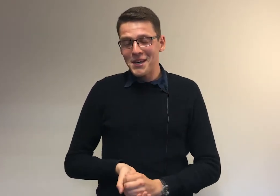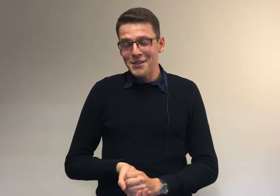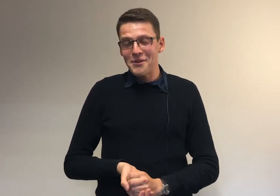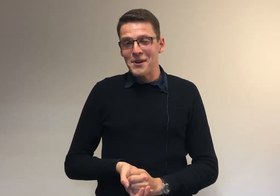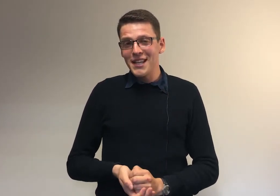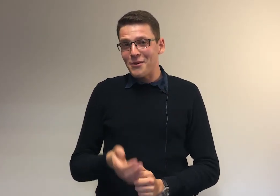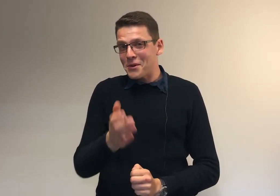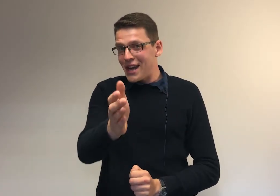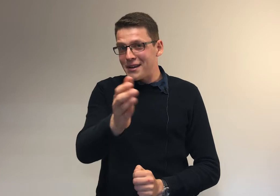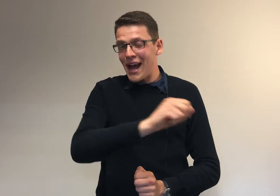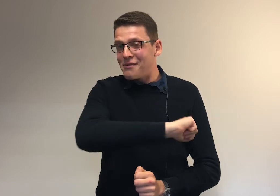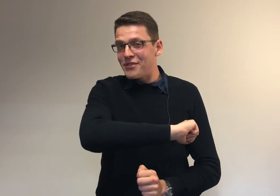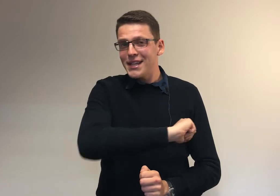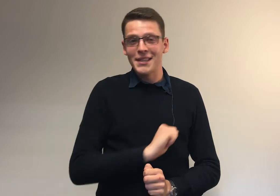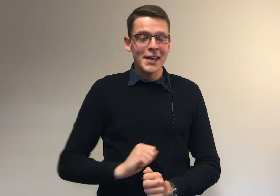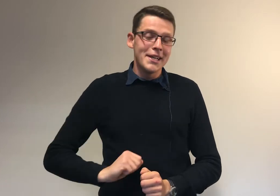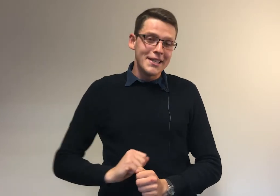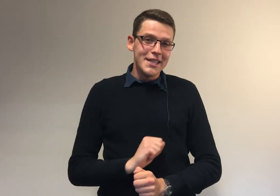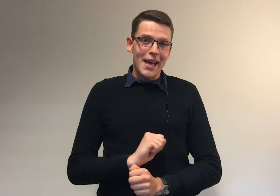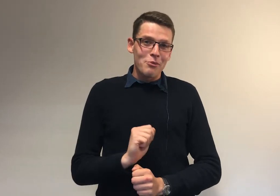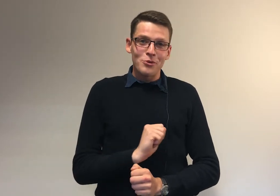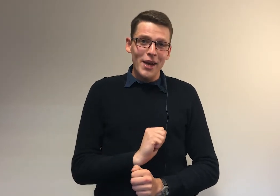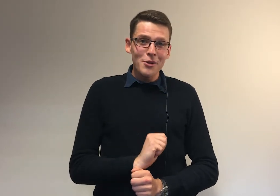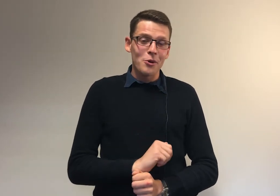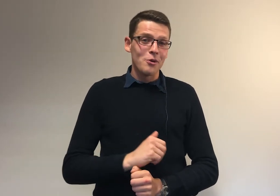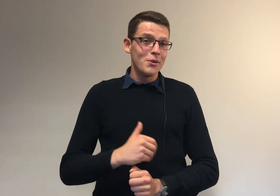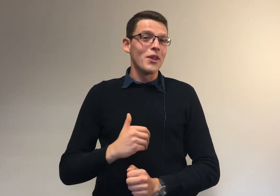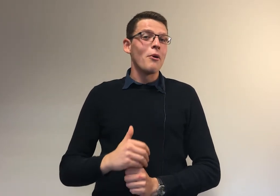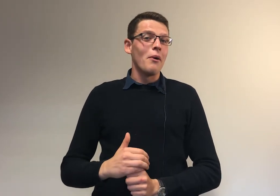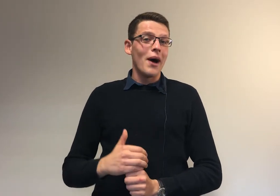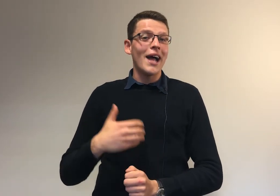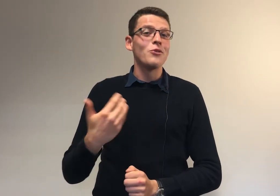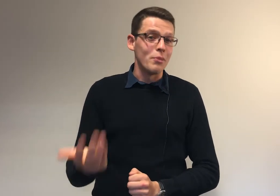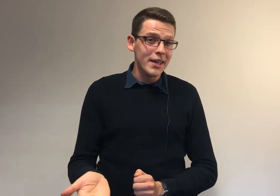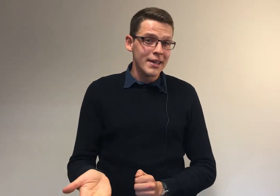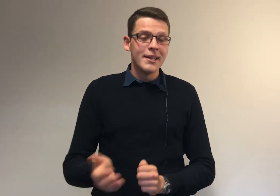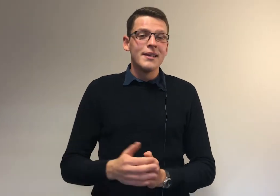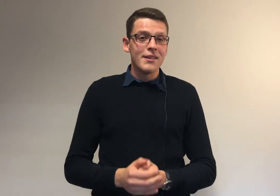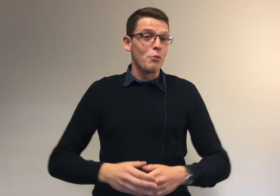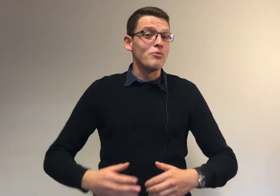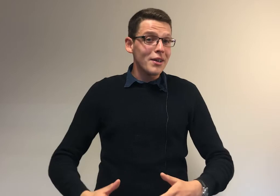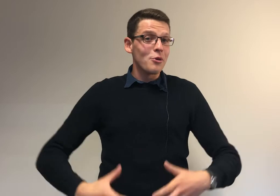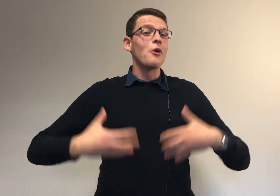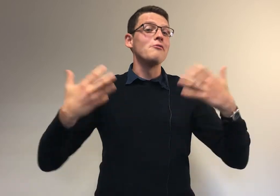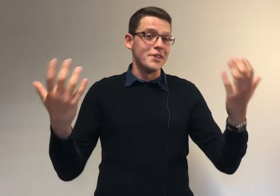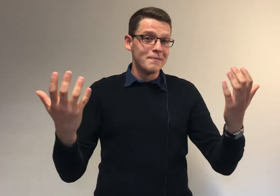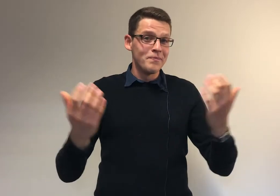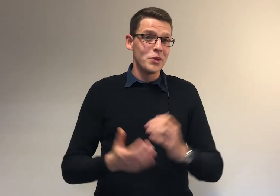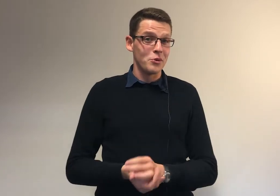Christopher Nolan, dans lequel Alfred dit à Bruce Wayne que si on apprend à tomber, c'est pour pouvoir se relever. Donc,